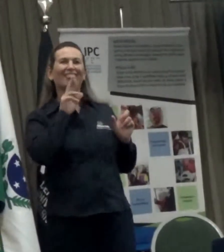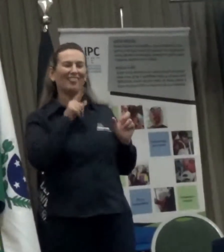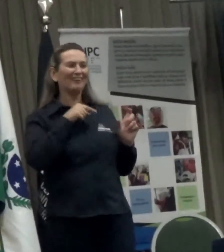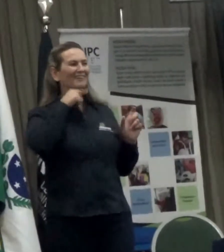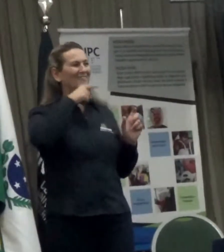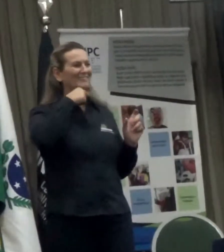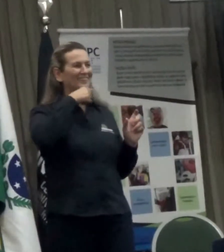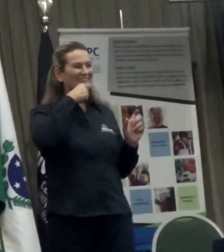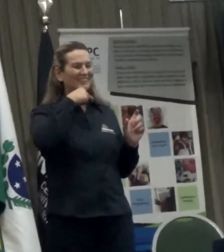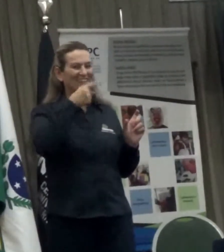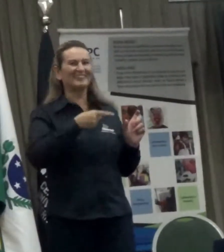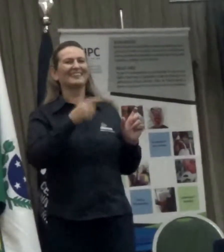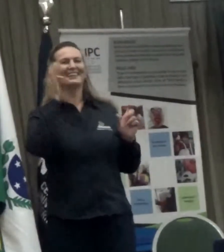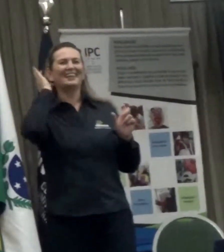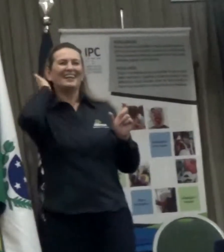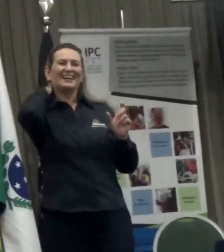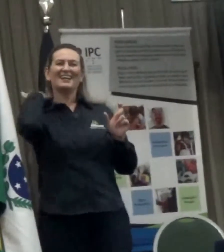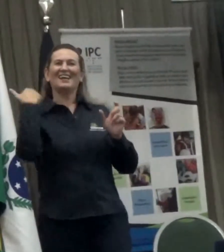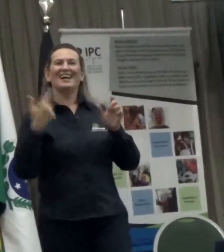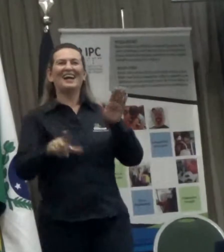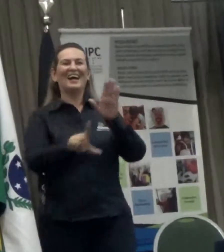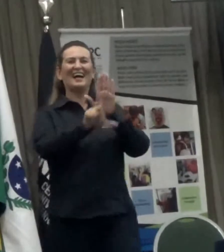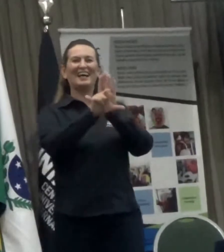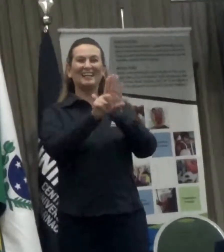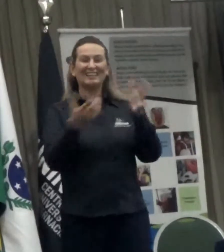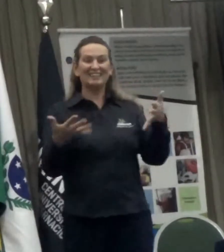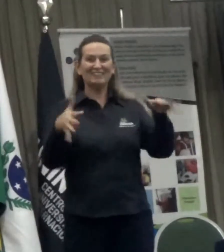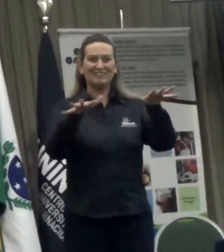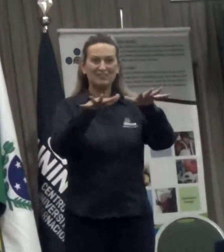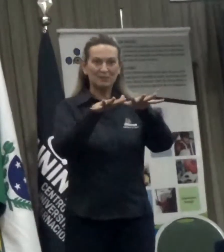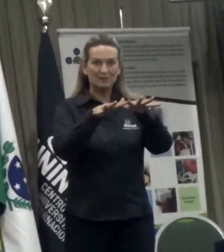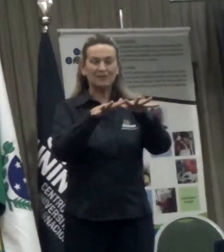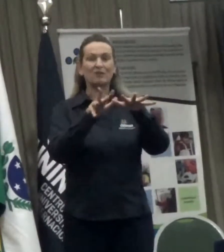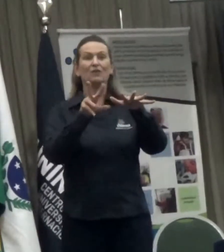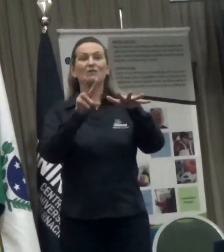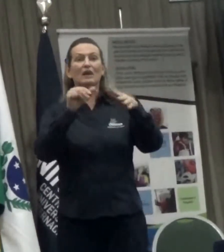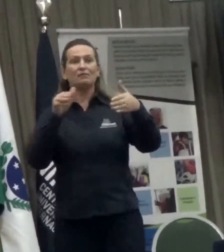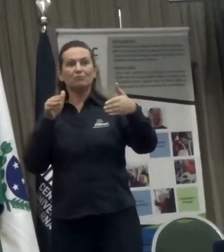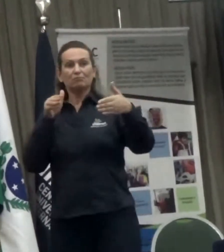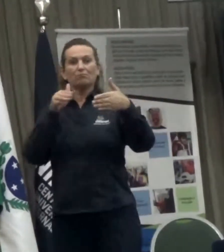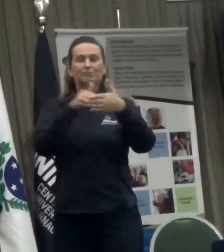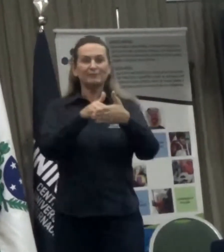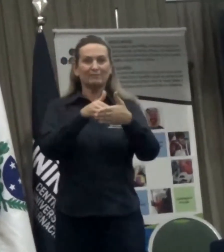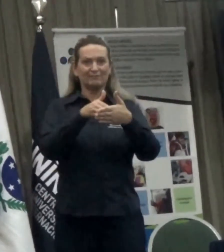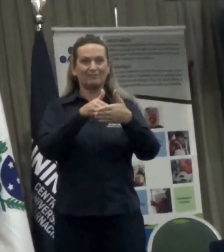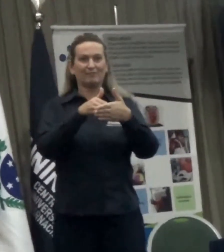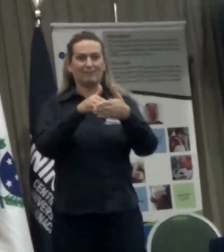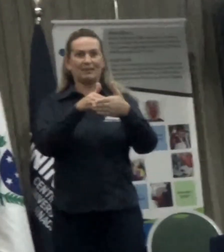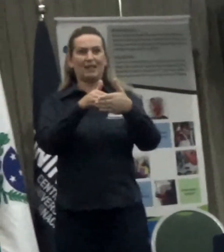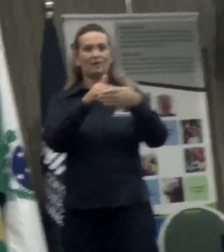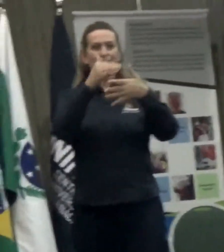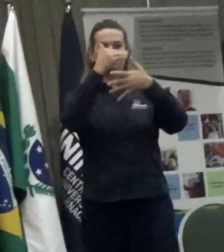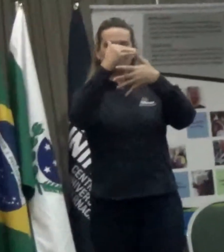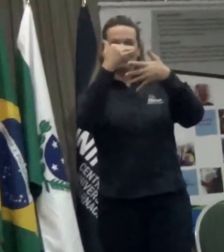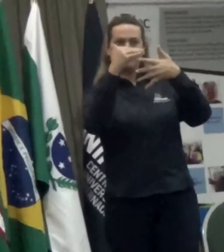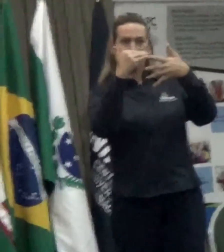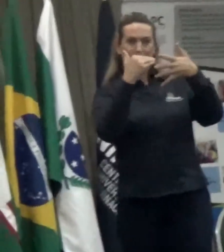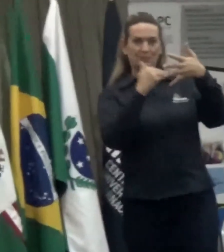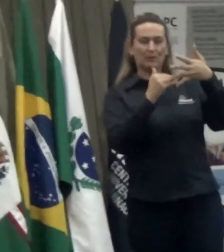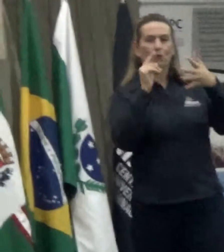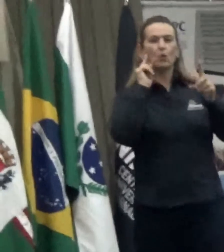Regi... Restringir-se-á. Obrigado, professor. Enfim, quando o cérebro dá pau, pau mesmo, né? Não é só computador. Mas,